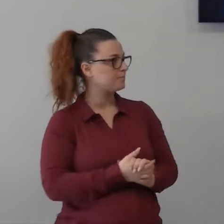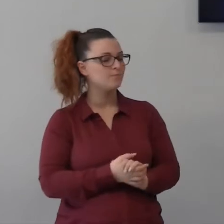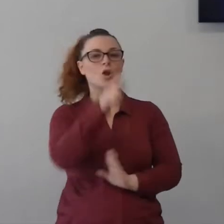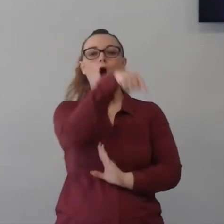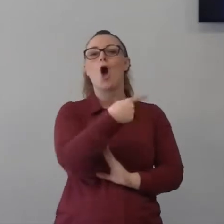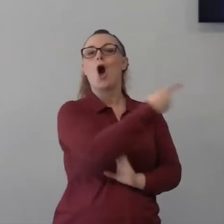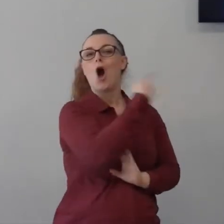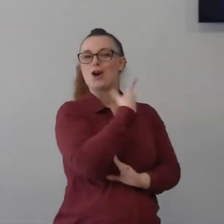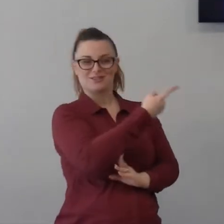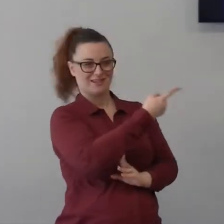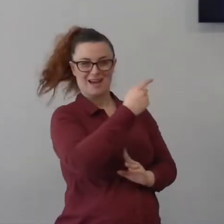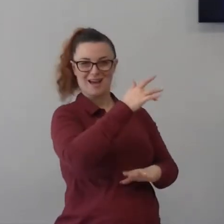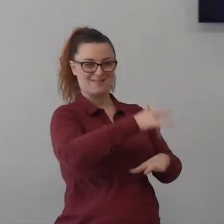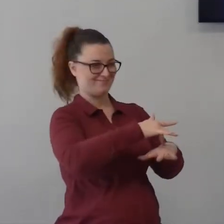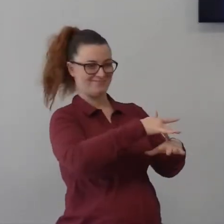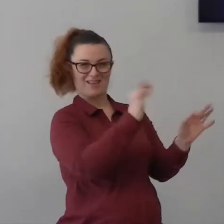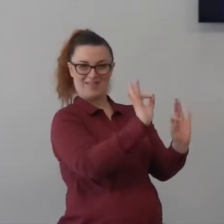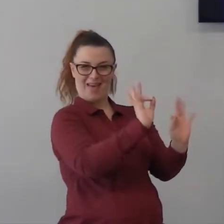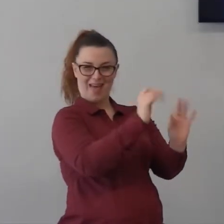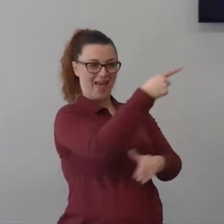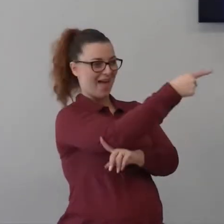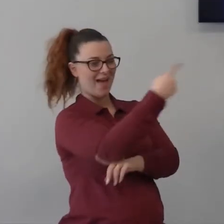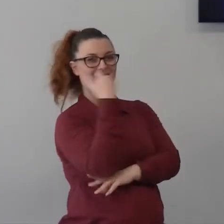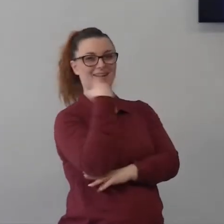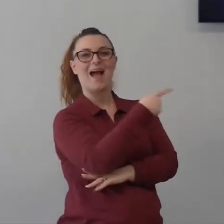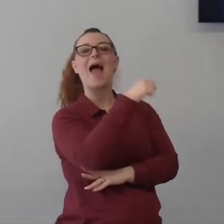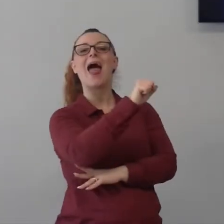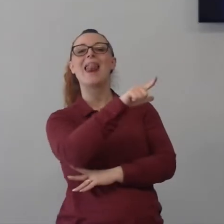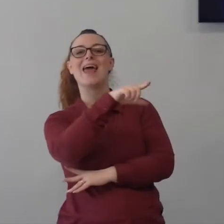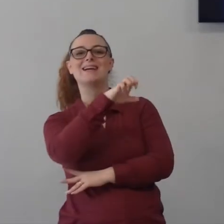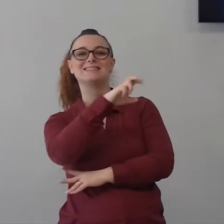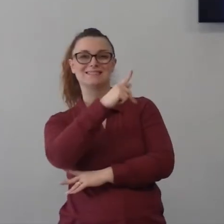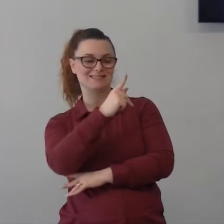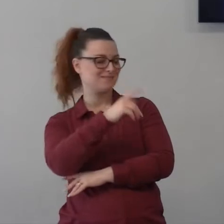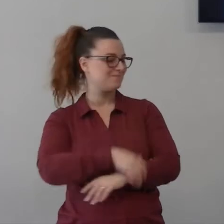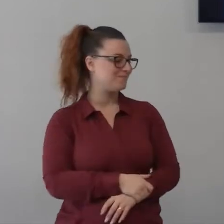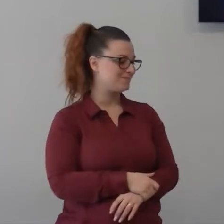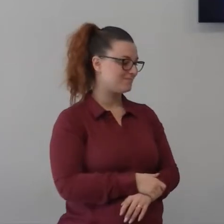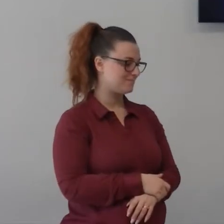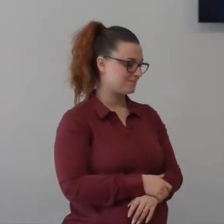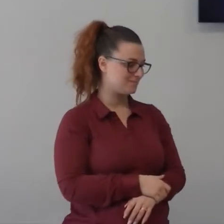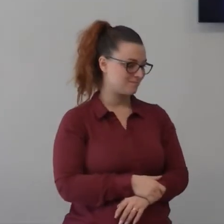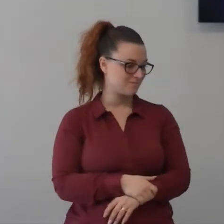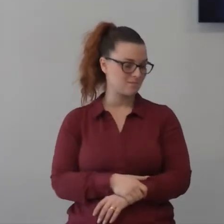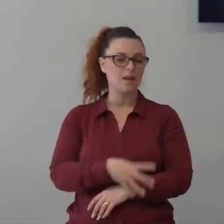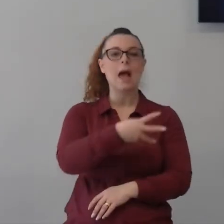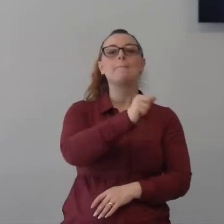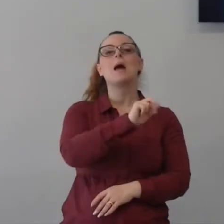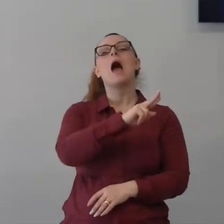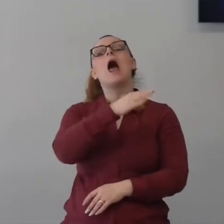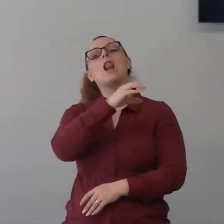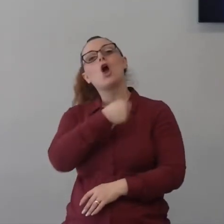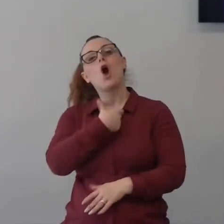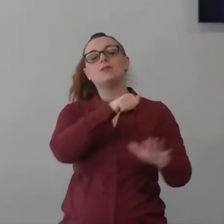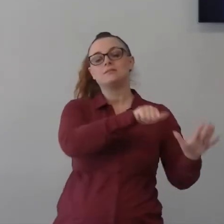ci abbiamo l'esodio al desk di Alessandro allora Marco 6 da